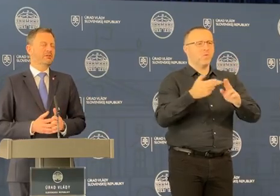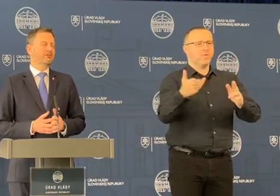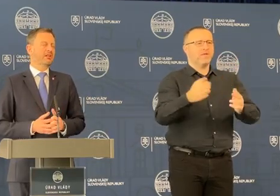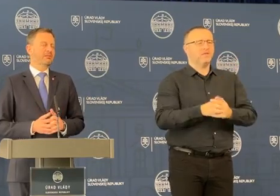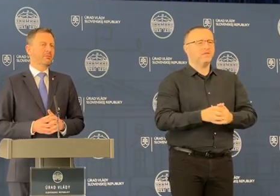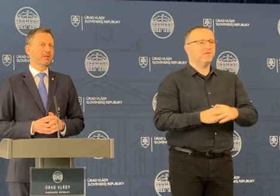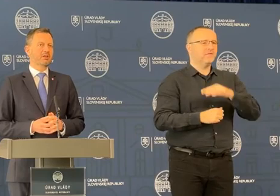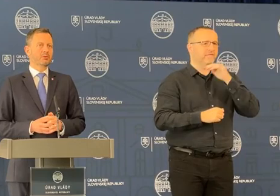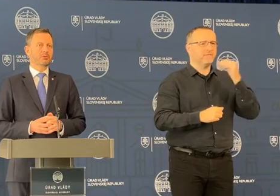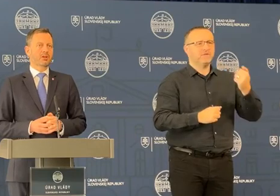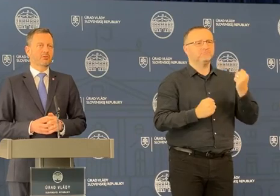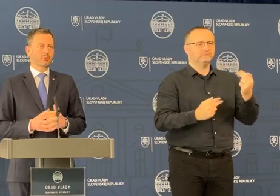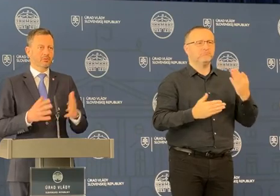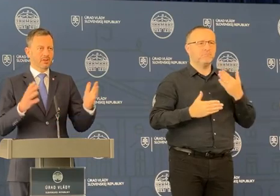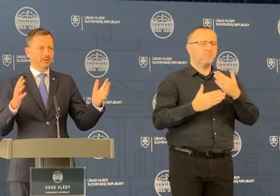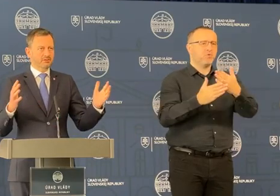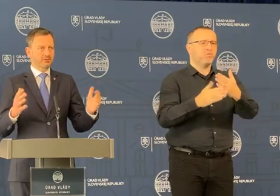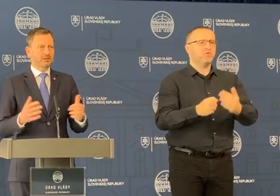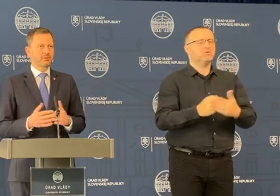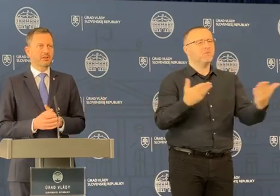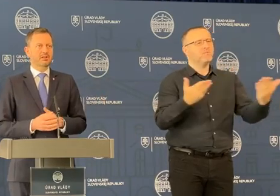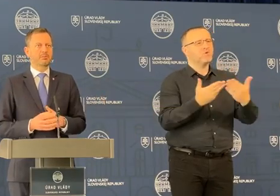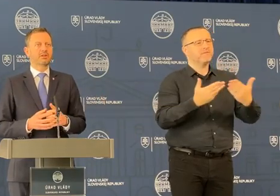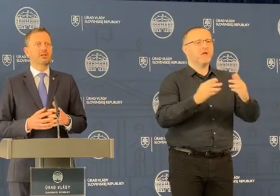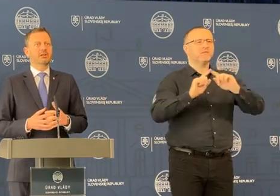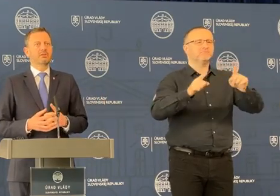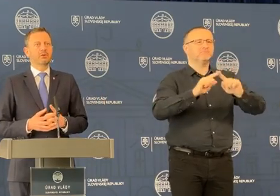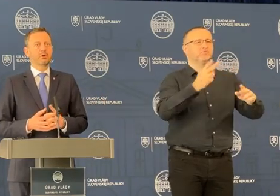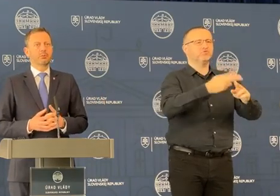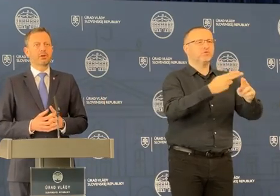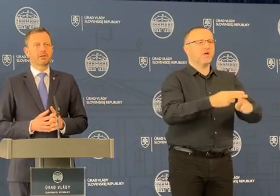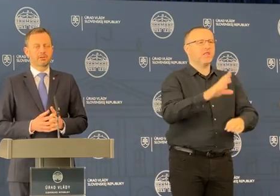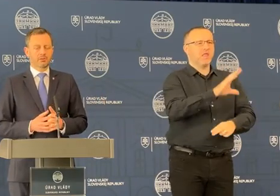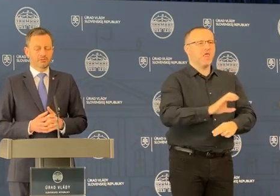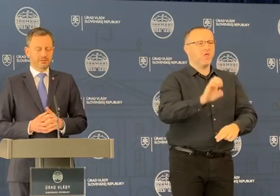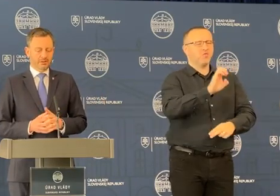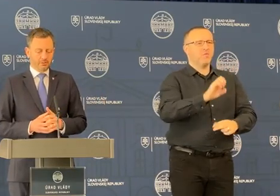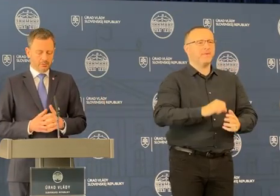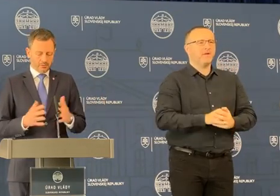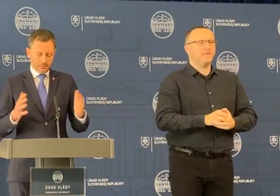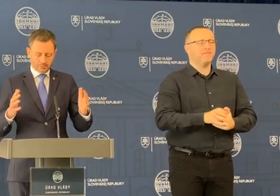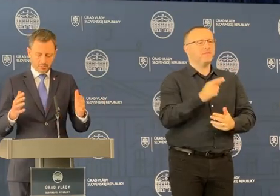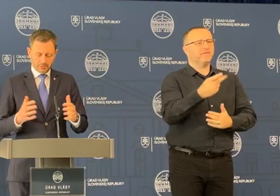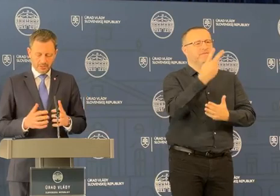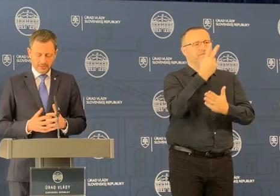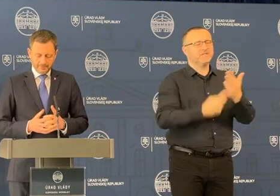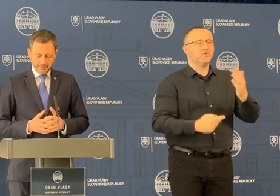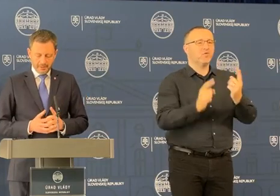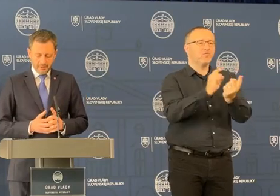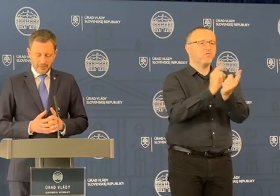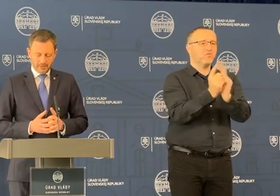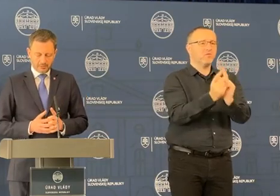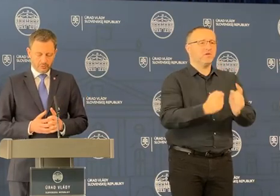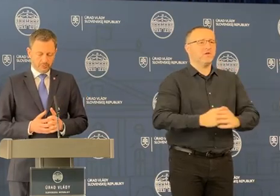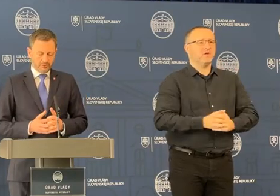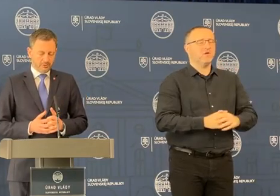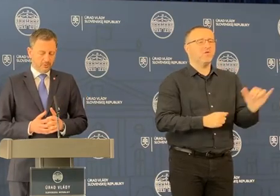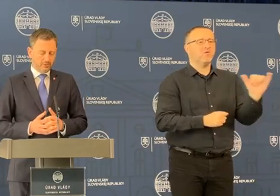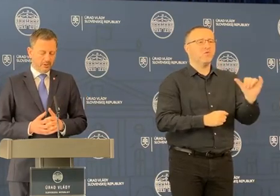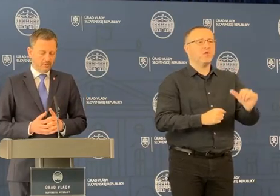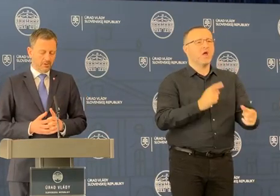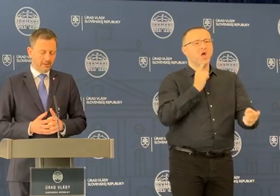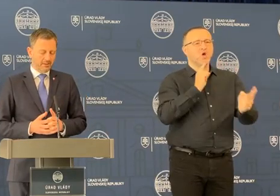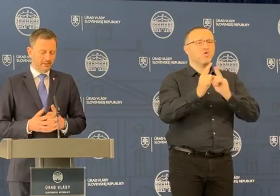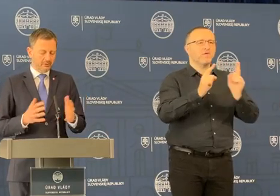výrazne pridaná hodnota v porovnaní s ostatnými krajinami. V Európe je to výsledok dohody, ktorú sme